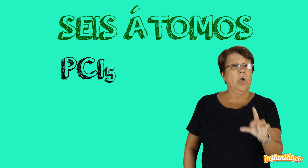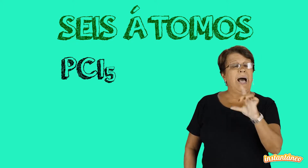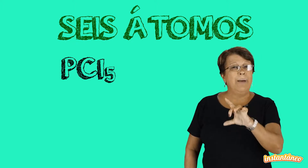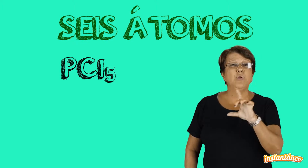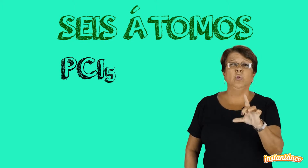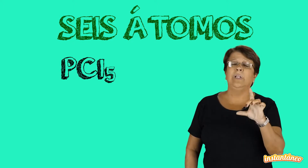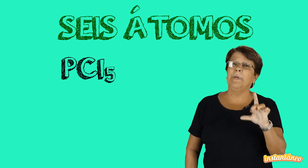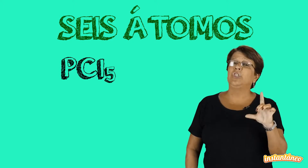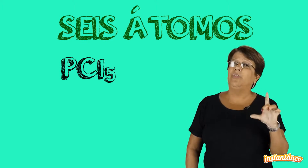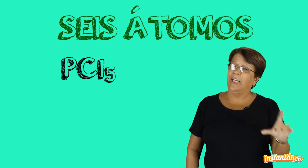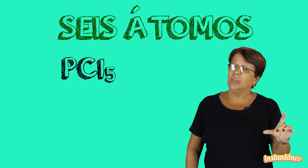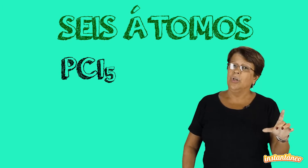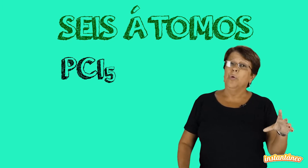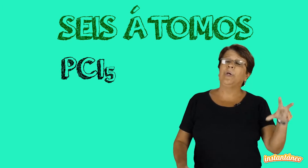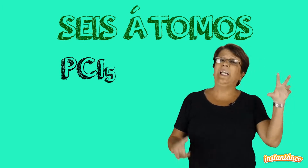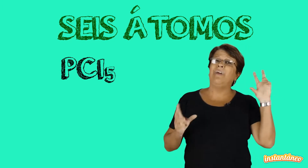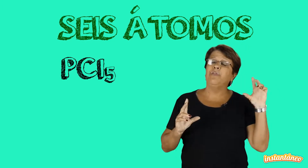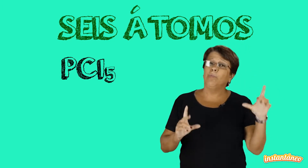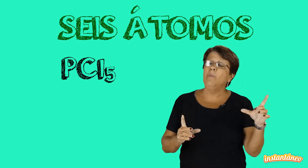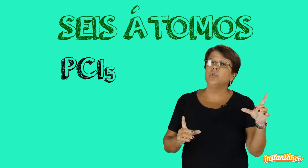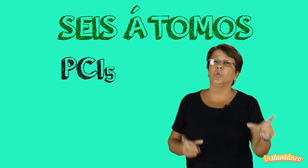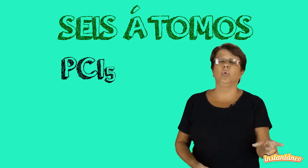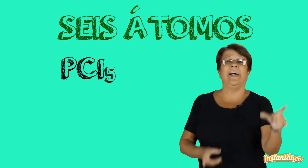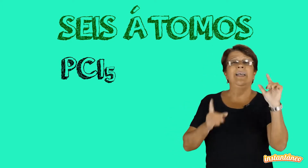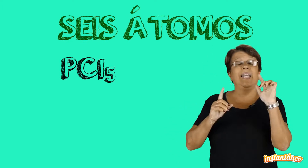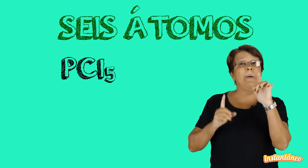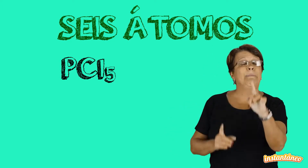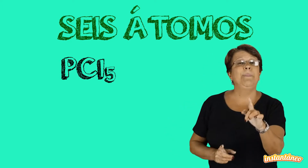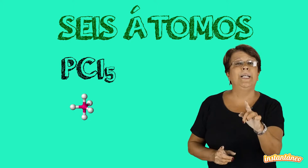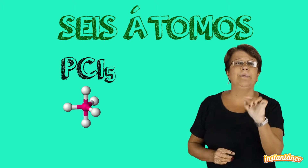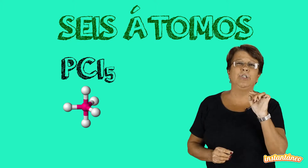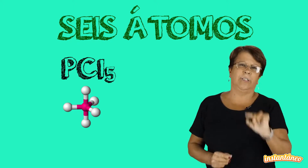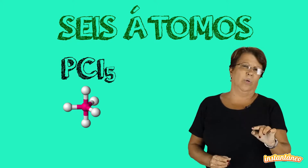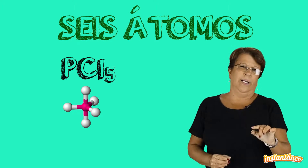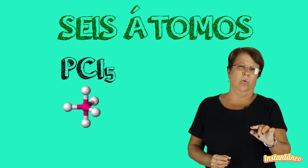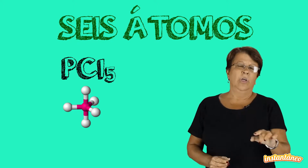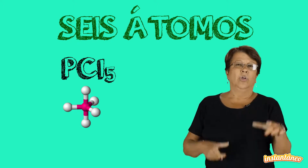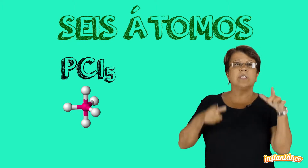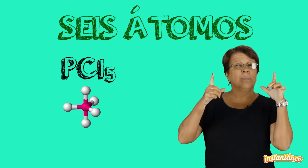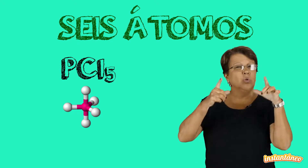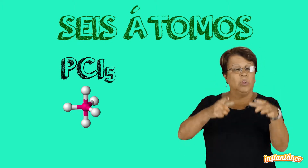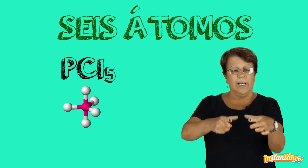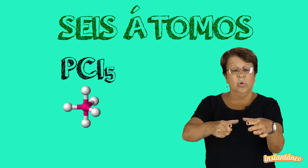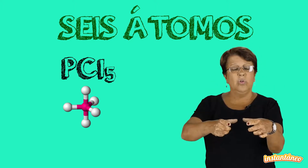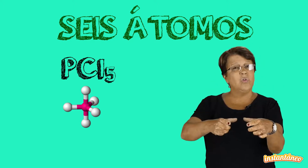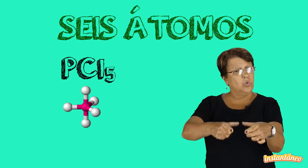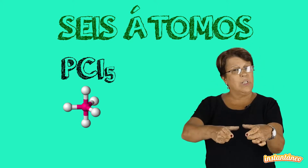absolutamente diferente, porque ele vai formar uma estrutura que é uma bipirâmide trigonal. Nós temos um triângulo no